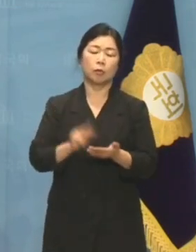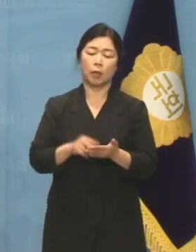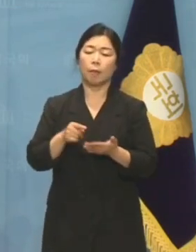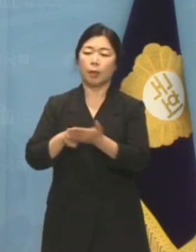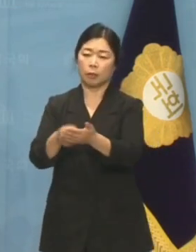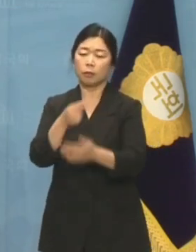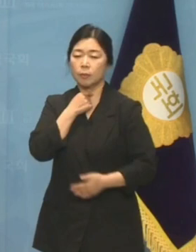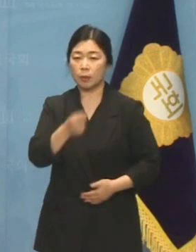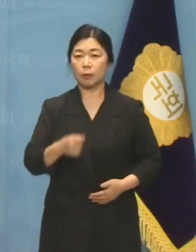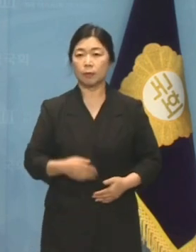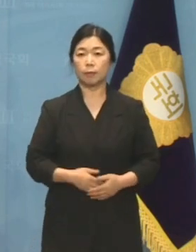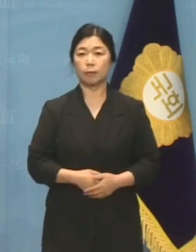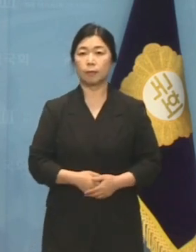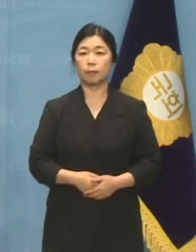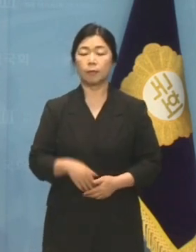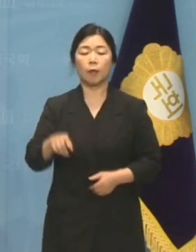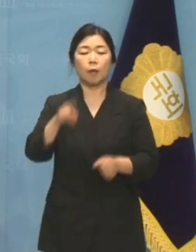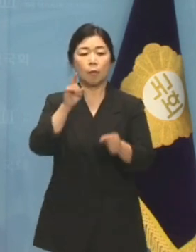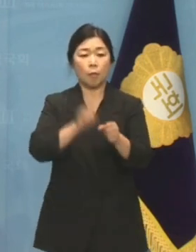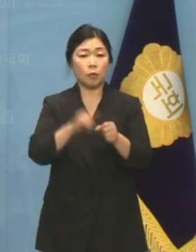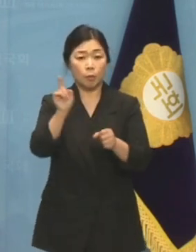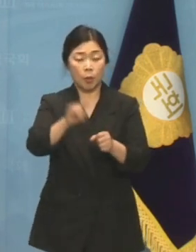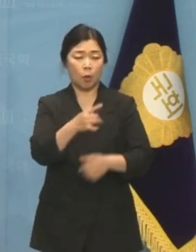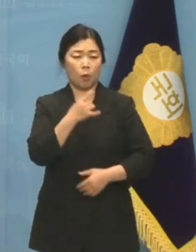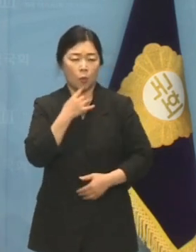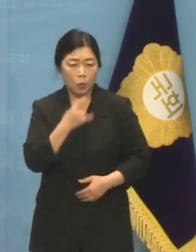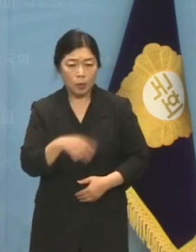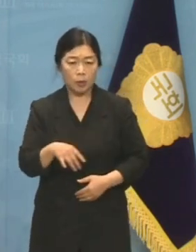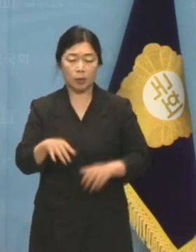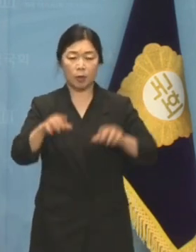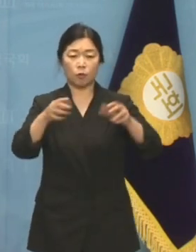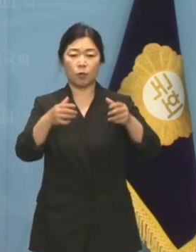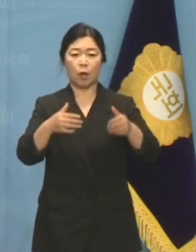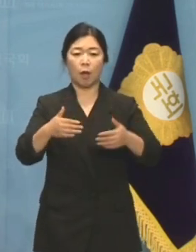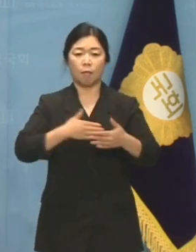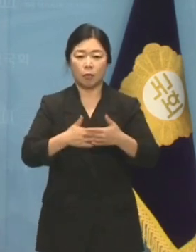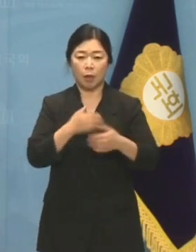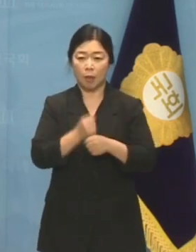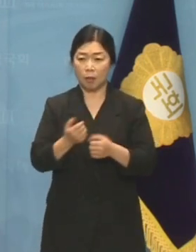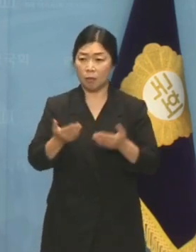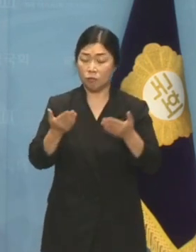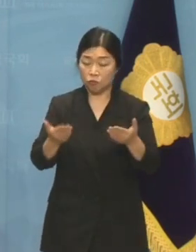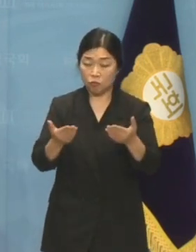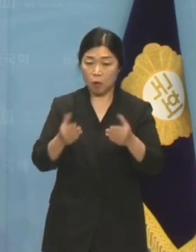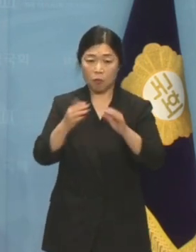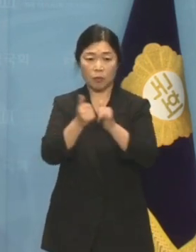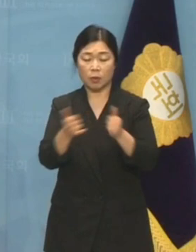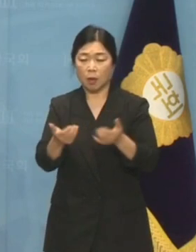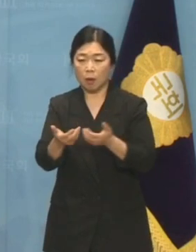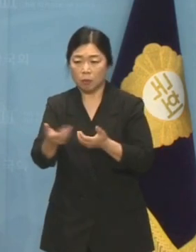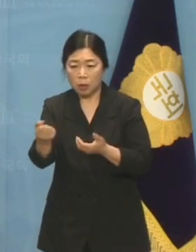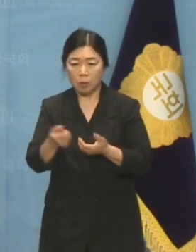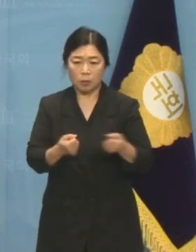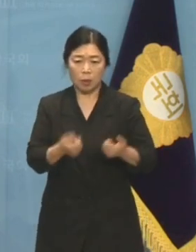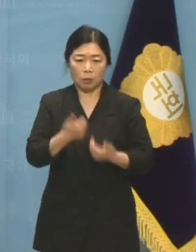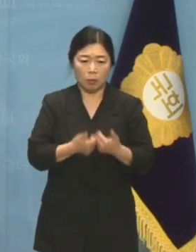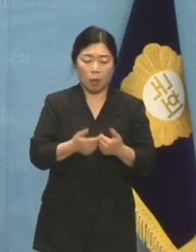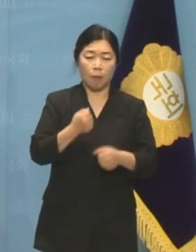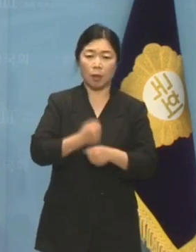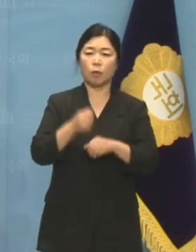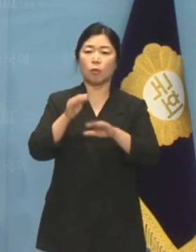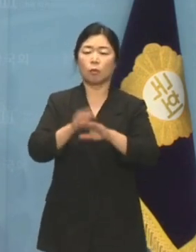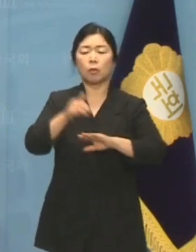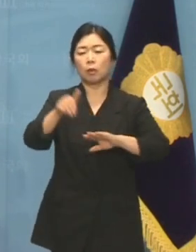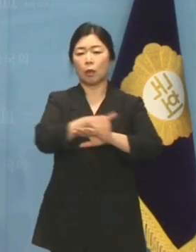민주당의 목적은 오로지 불안을 조장해 국민의 분류를 핵책하는 시도에